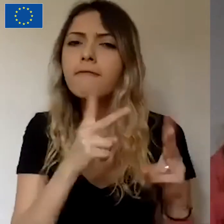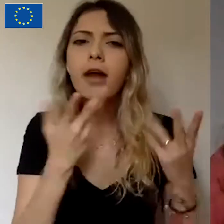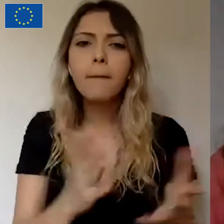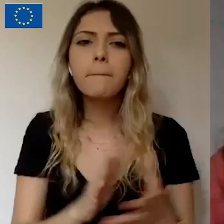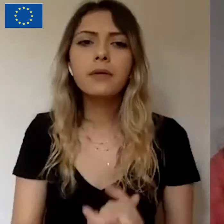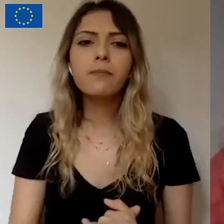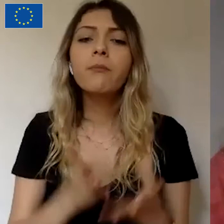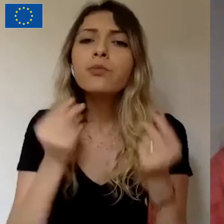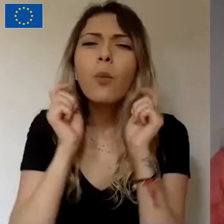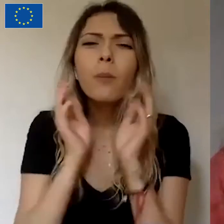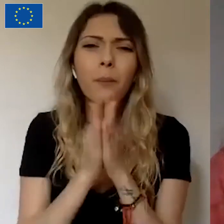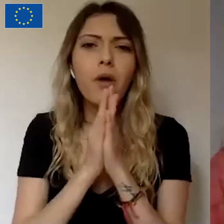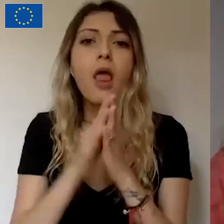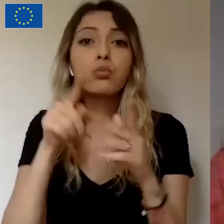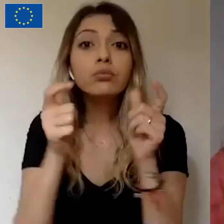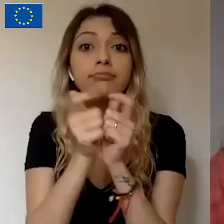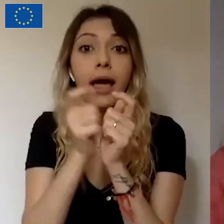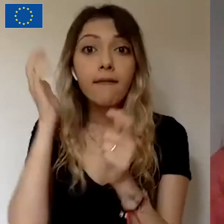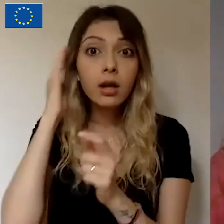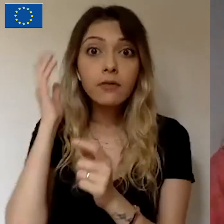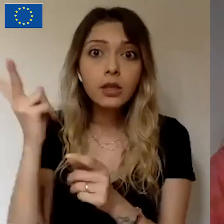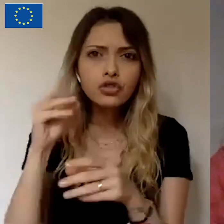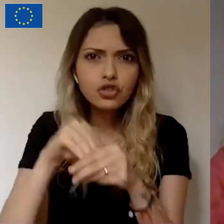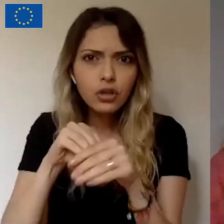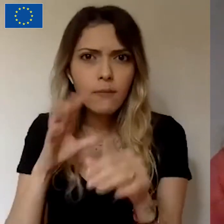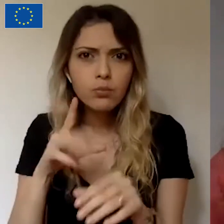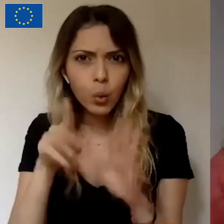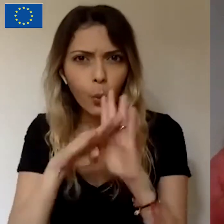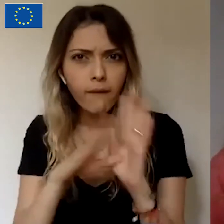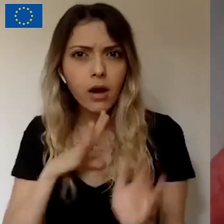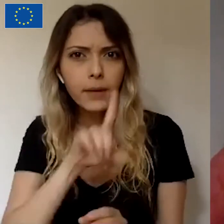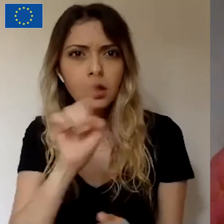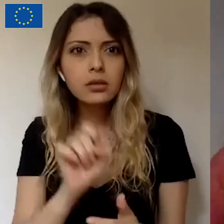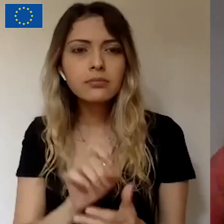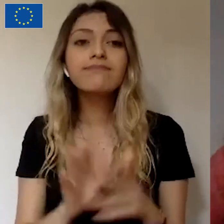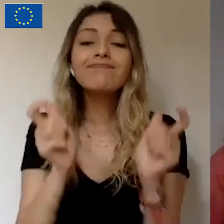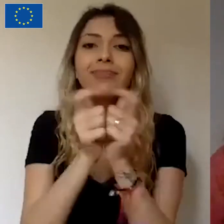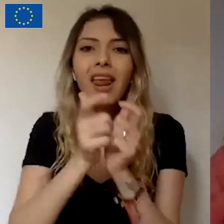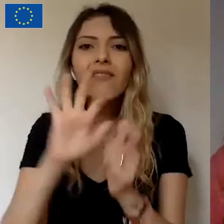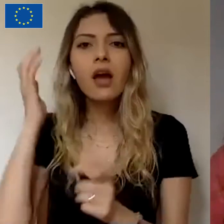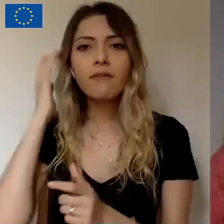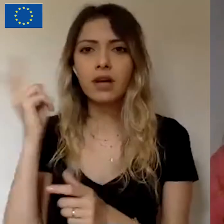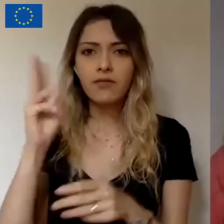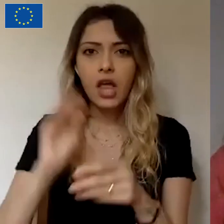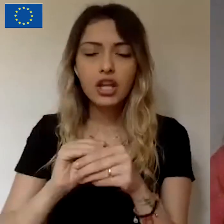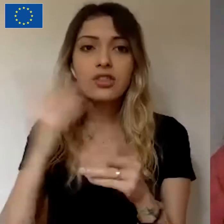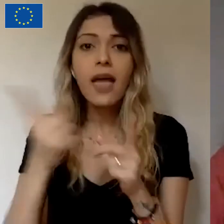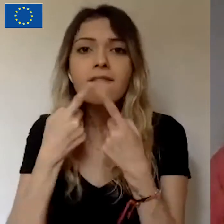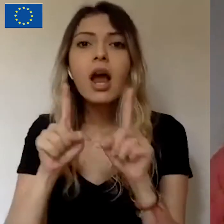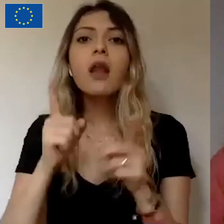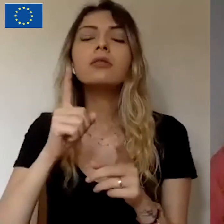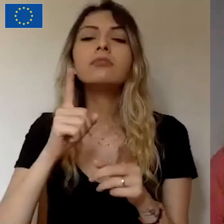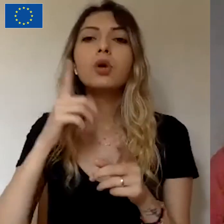sivil toplum örgütleri için de geçerli bir kural mıdır? Sivil toplum örgütleri için tek fark aslında maksimum 90 günlük süre var.